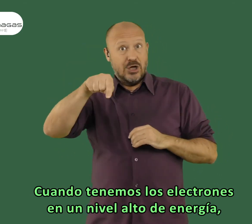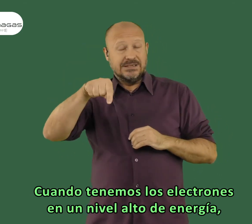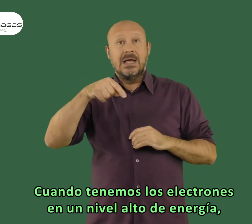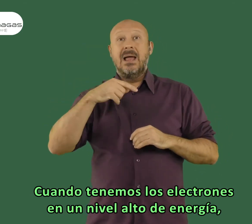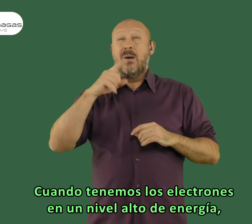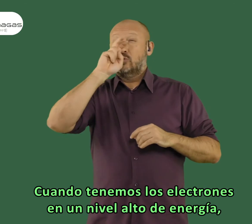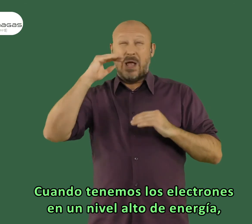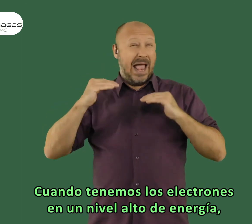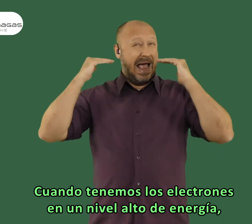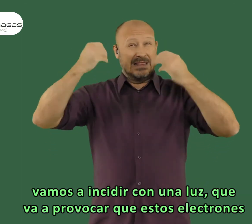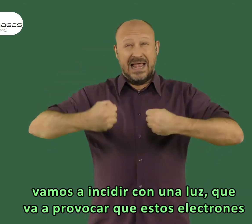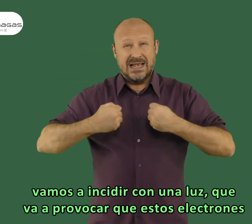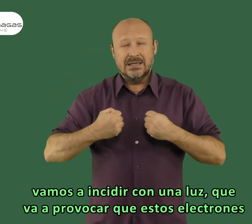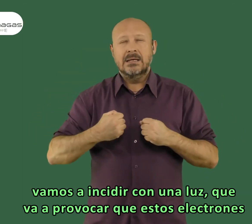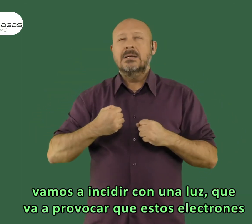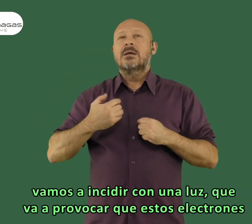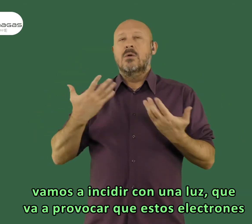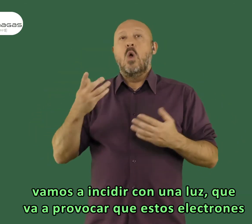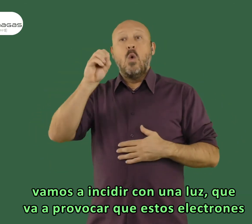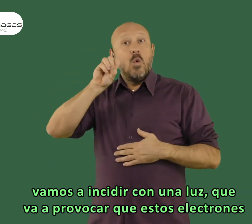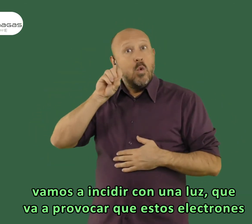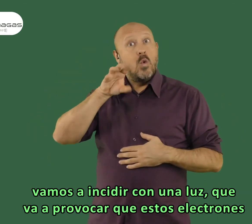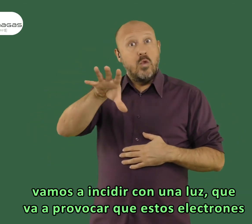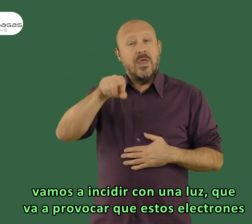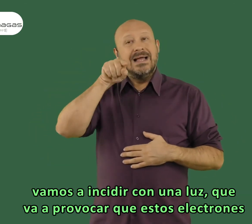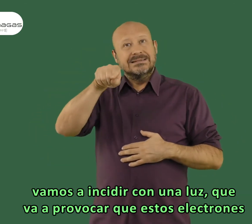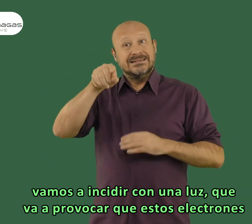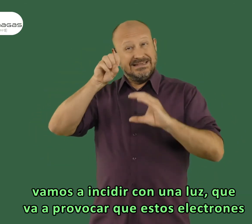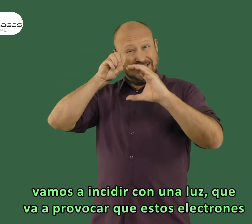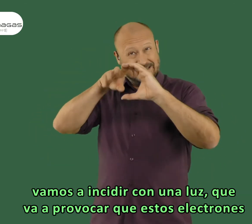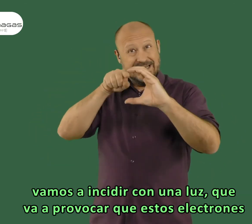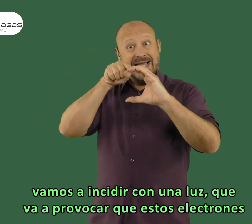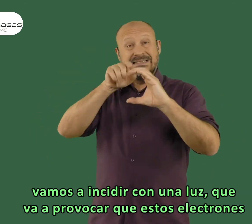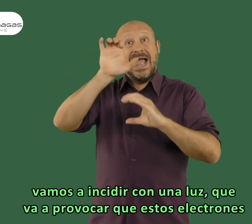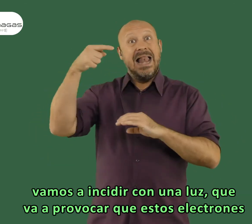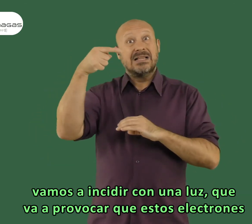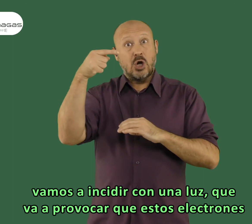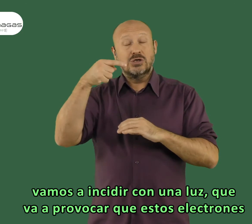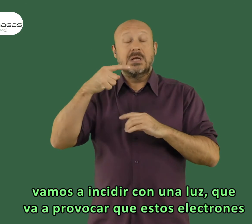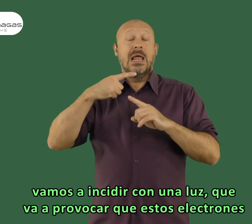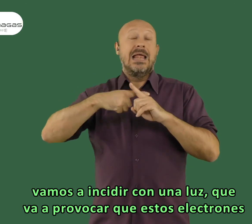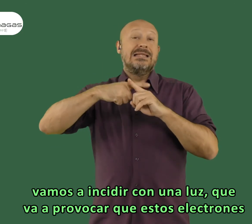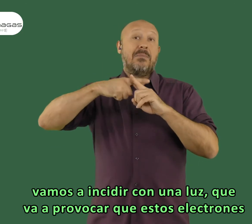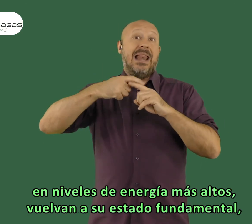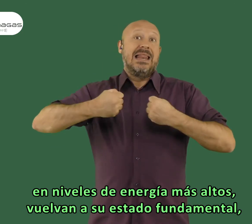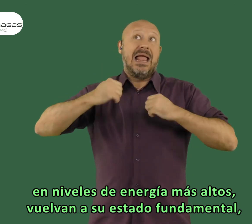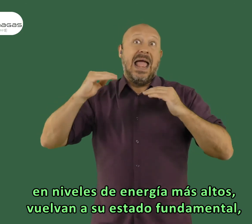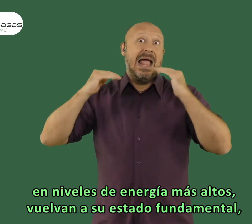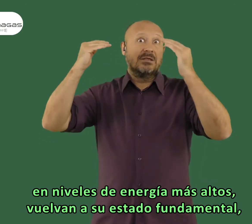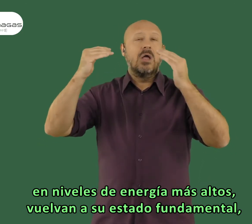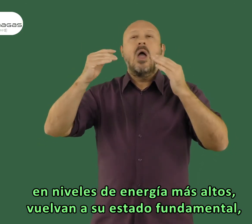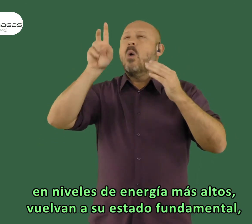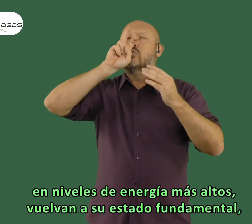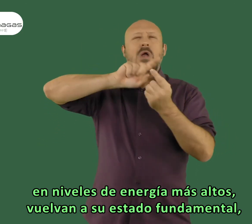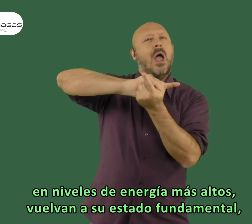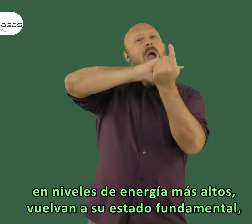electrones en los niveles altos de energía vamos a incidir con una luz que va a provocar que estos electrones en niveles de